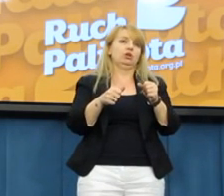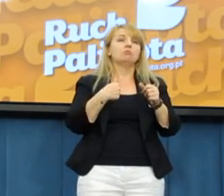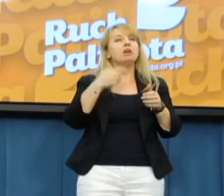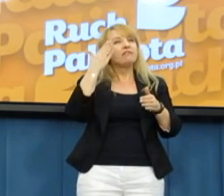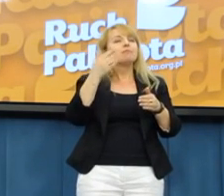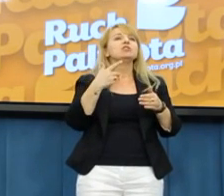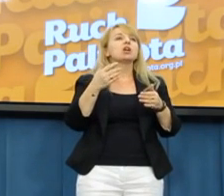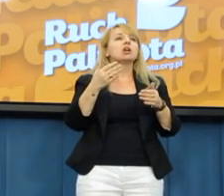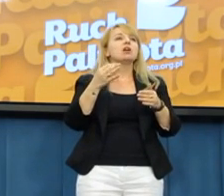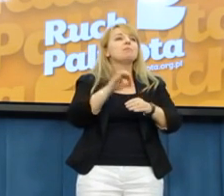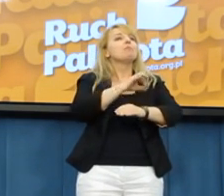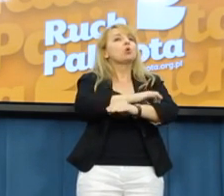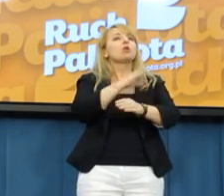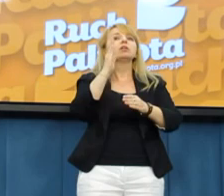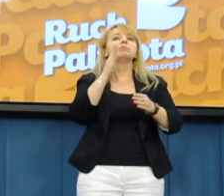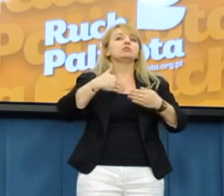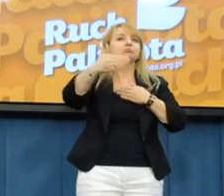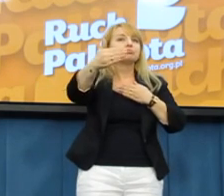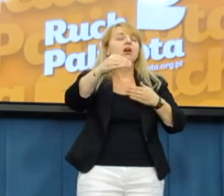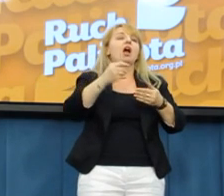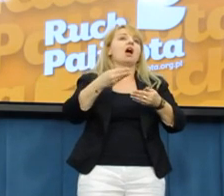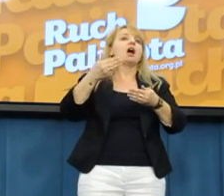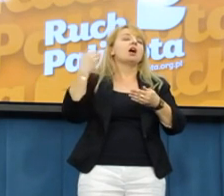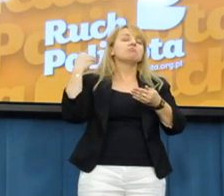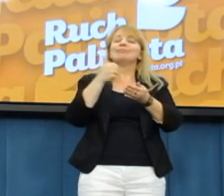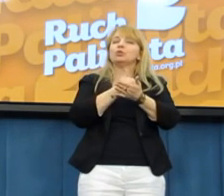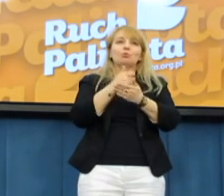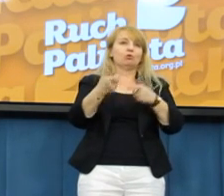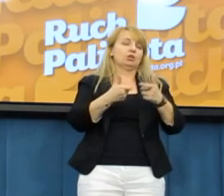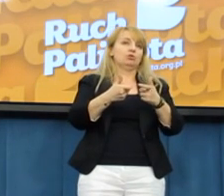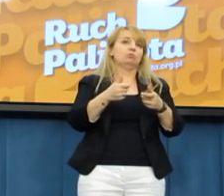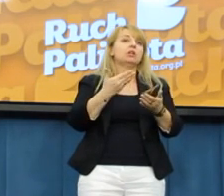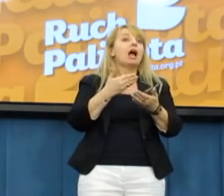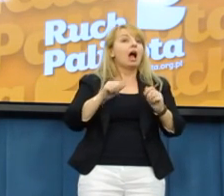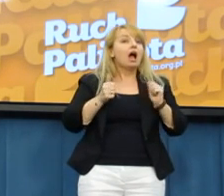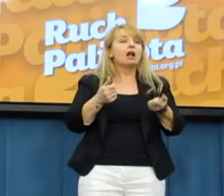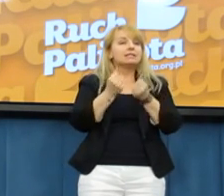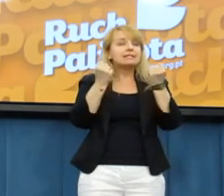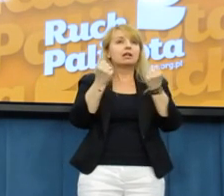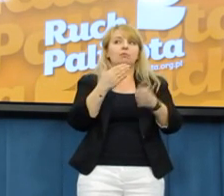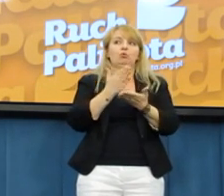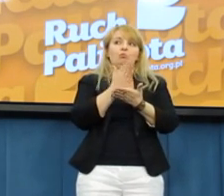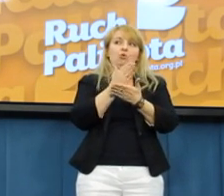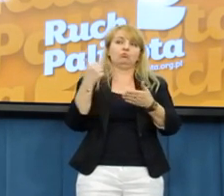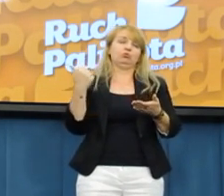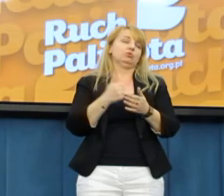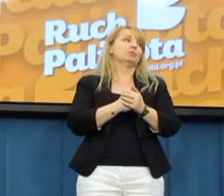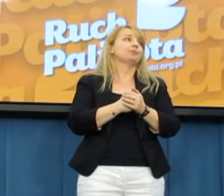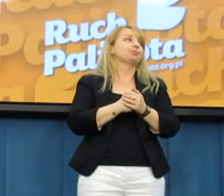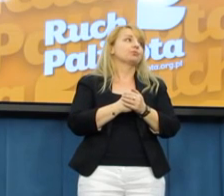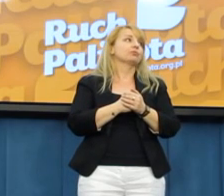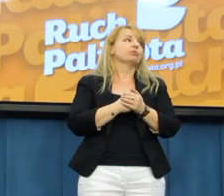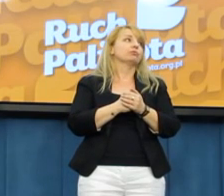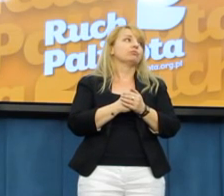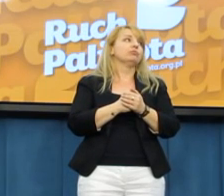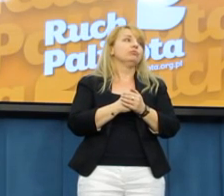złożymy taki projekt, on zostanie uchwalony, to już akurat w firmie NEXY w tym momencie niewiele to pomoże. Tyle proszę państwa, jak chodzi o